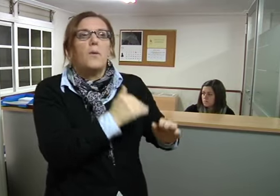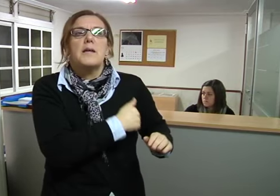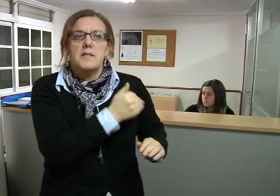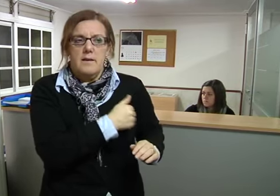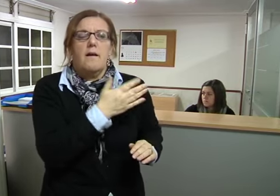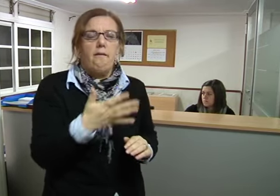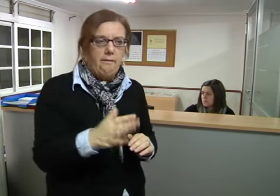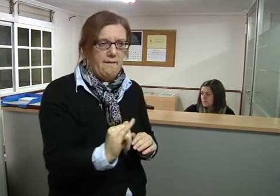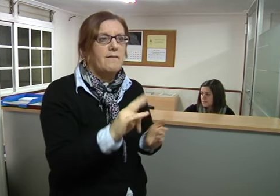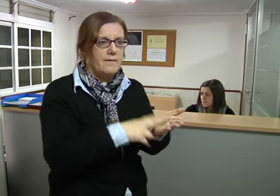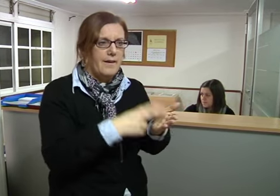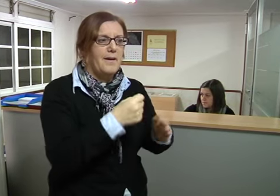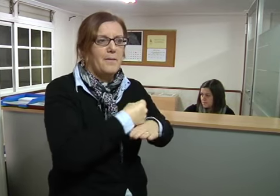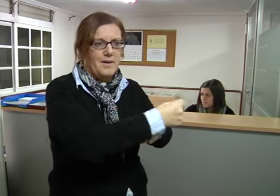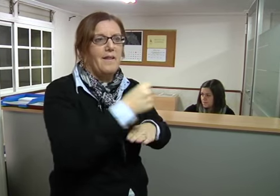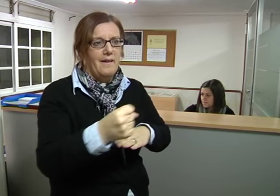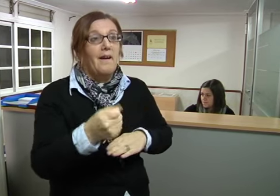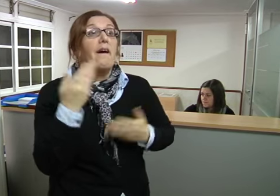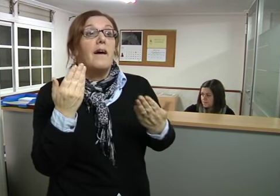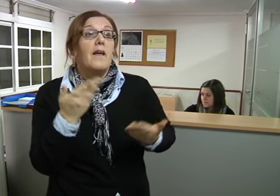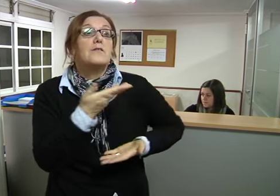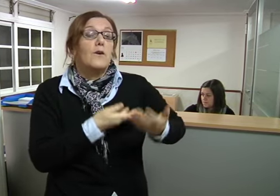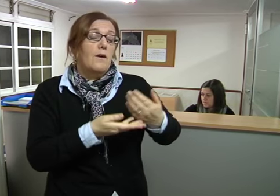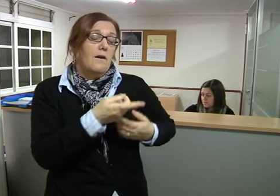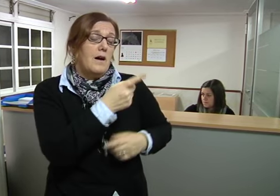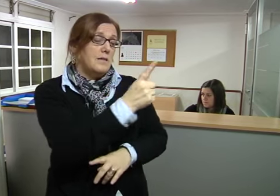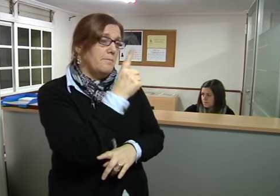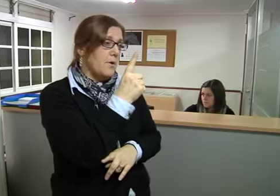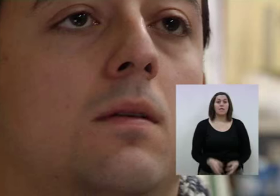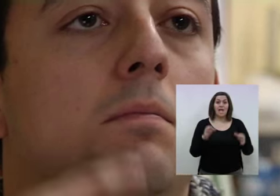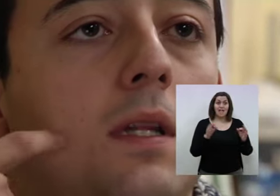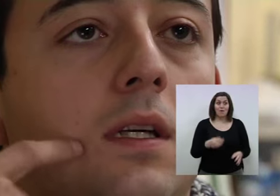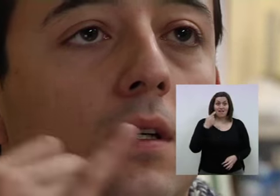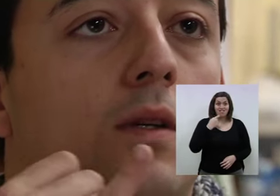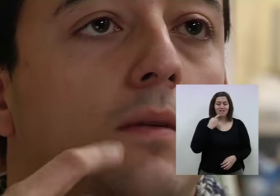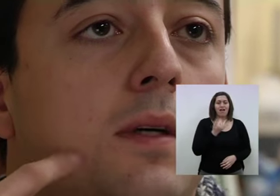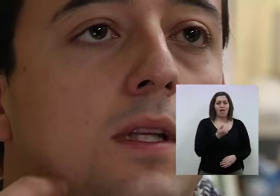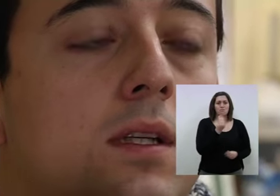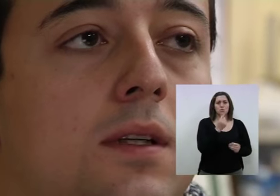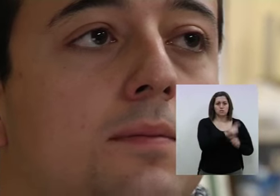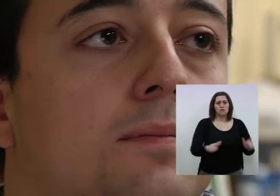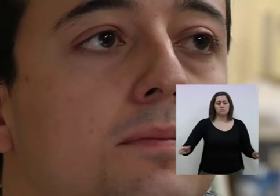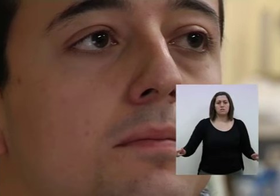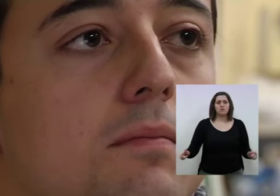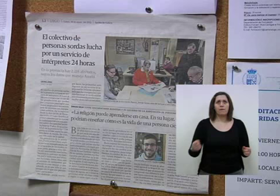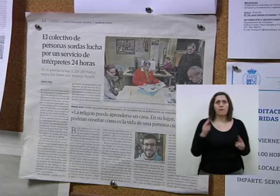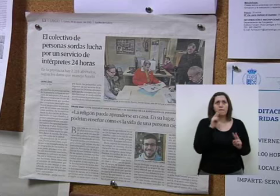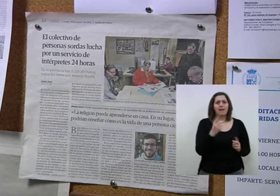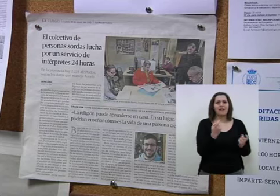superior, en bachiller también, se dispone de intérpretes de lengua de signos. Como él son muchas las personas que echan en falta más formación,